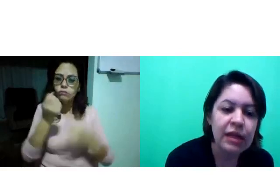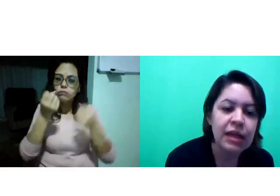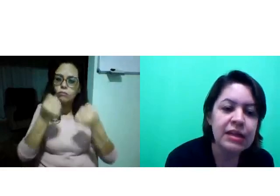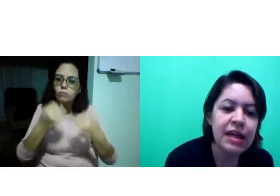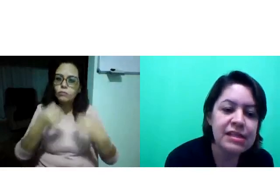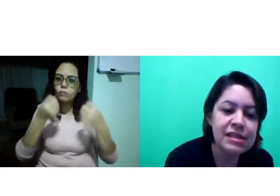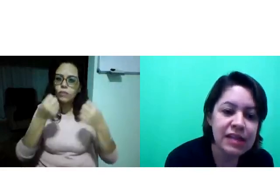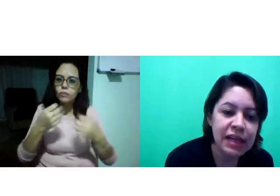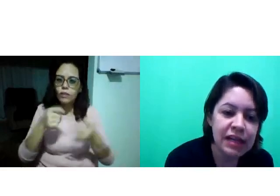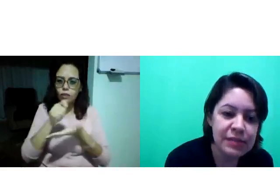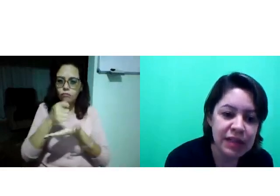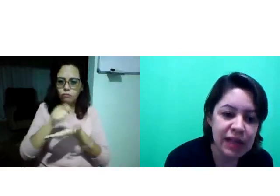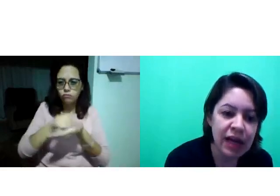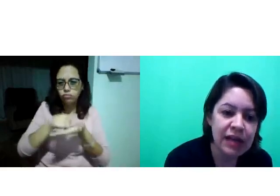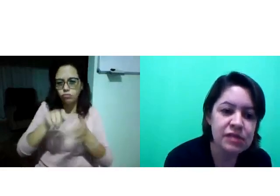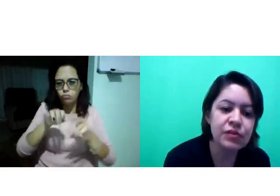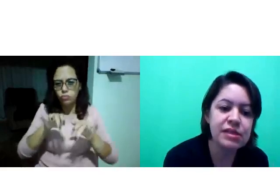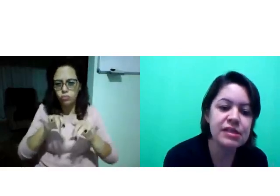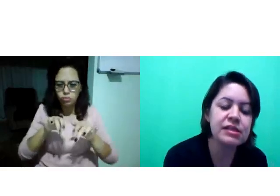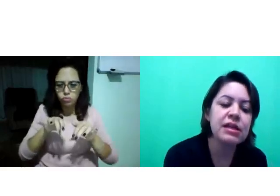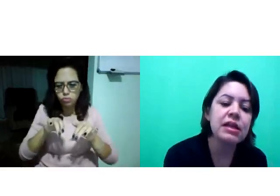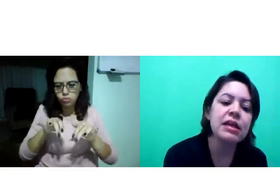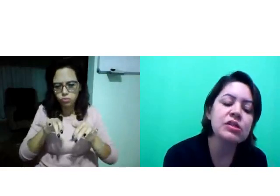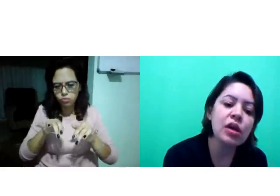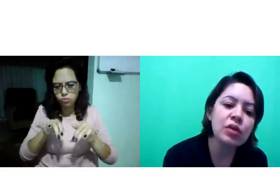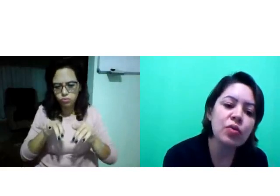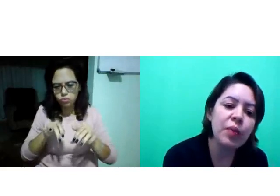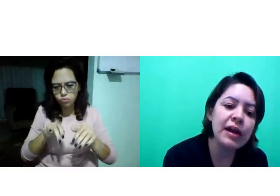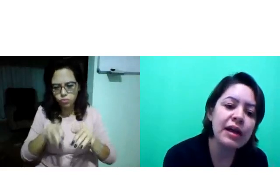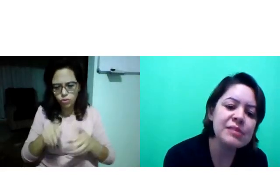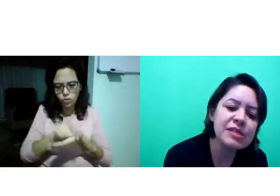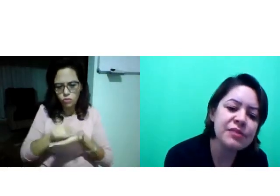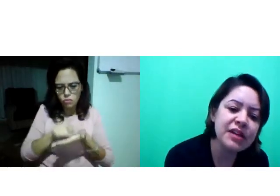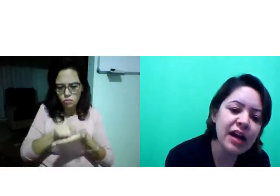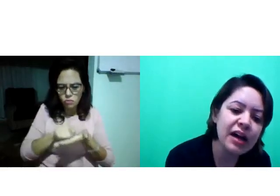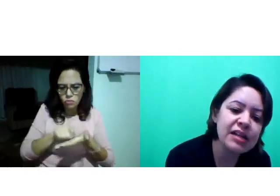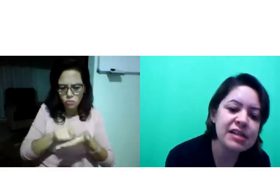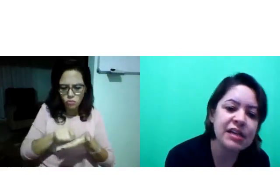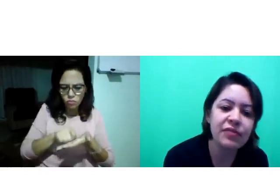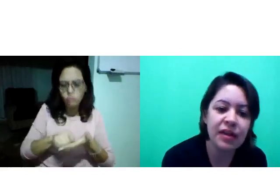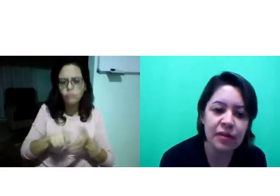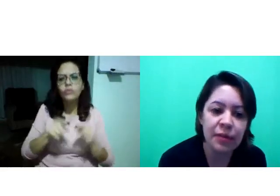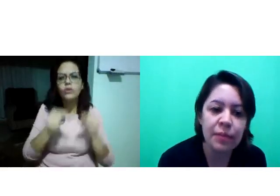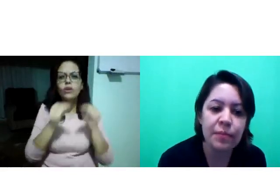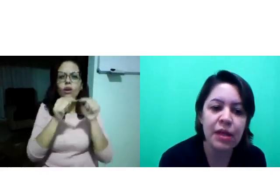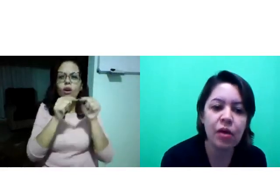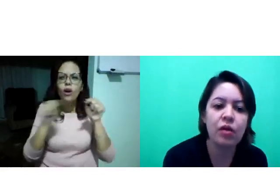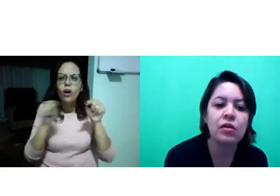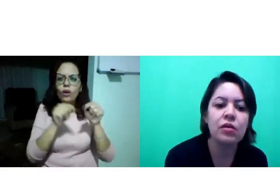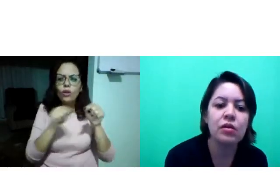E desses três materiais, vocês escolhem um para especificar, descrever